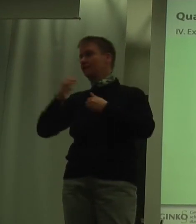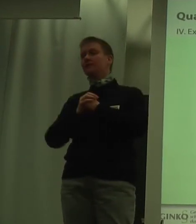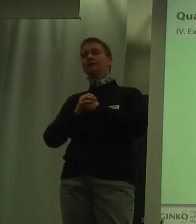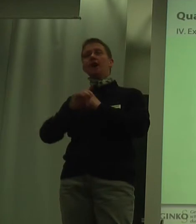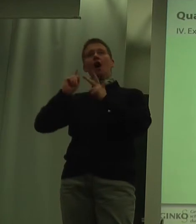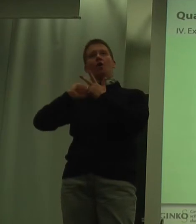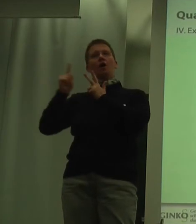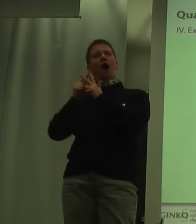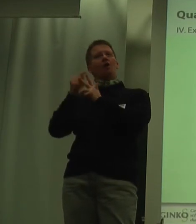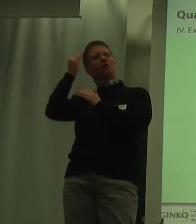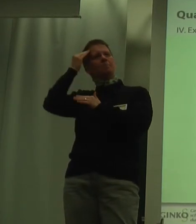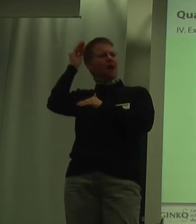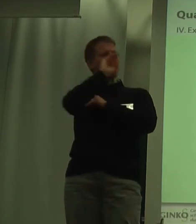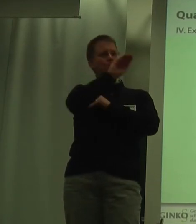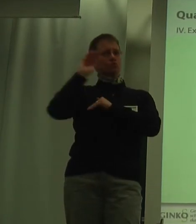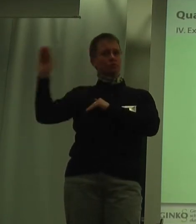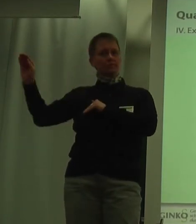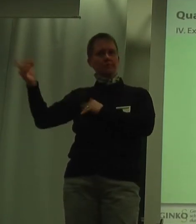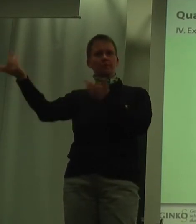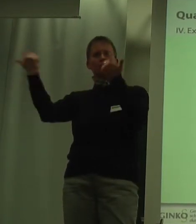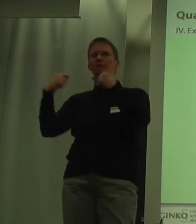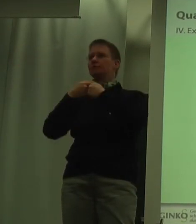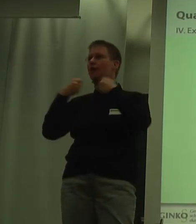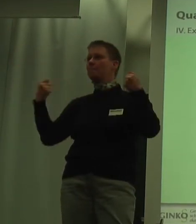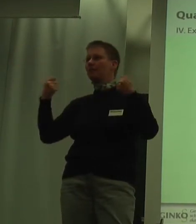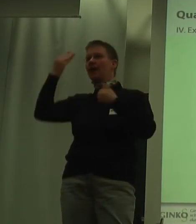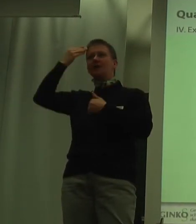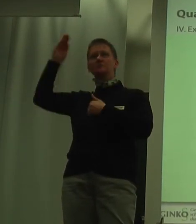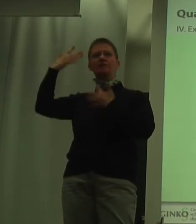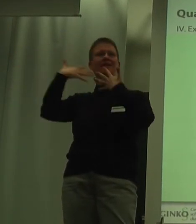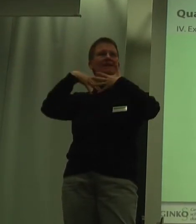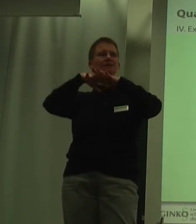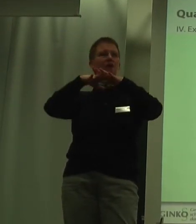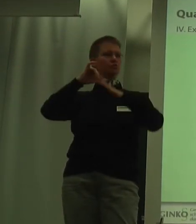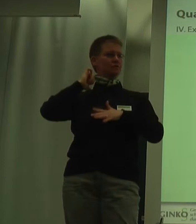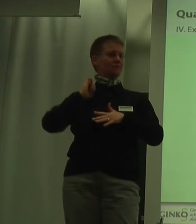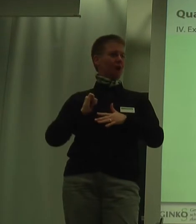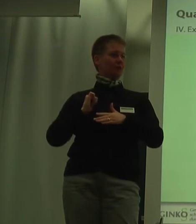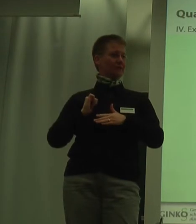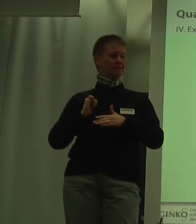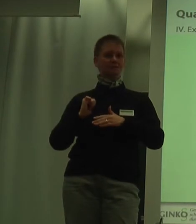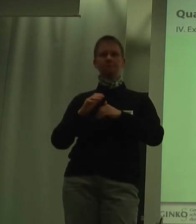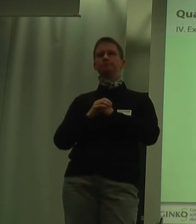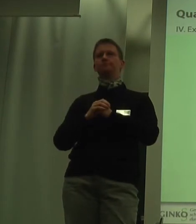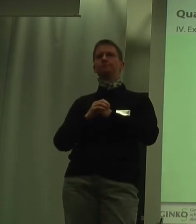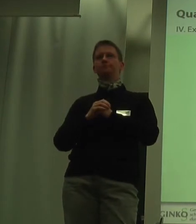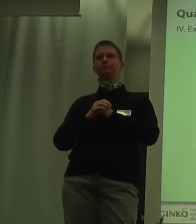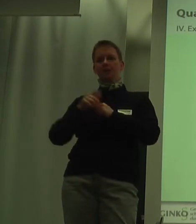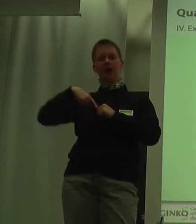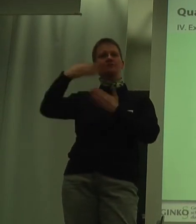Anregungen der Verbände, mit Experten aus den Integrationsfachdiensten, werden wir die Ergebnisse diskutieren.